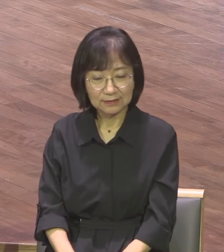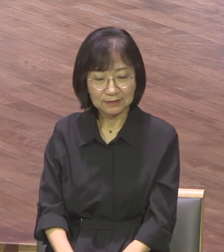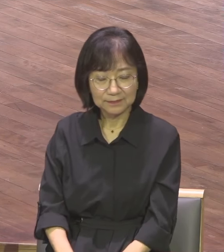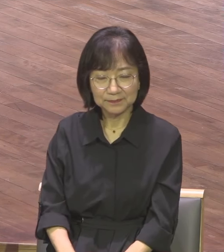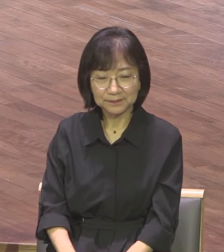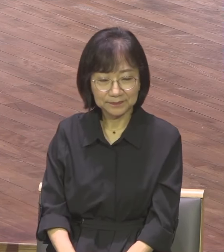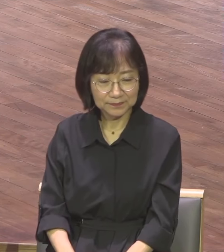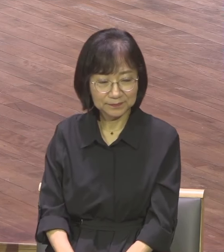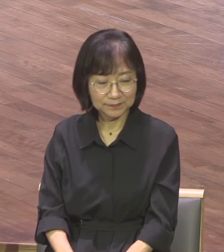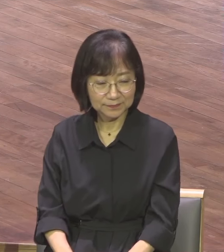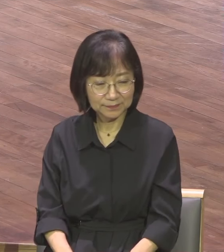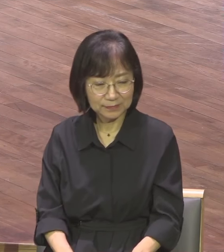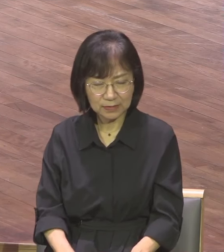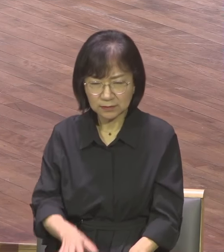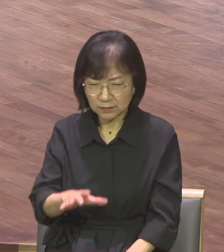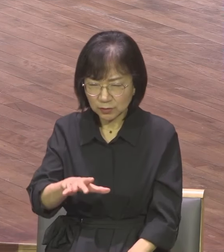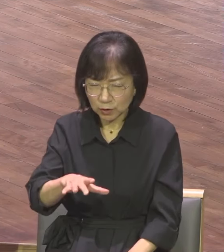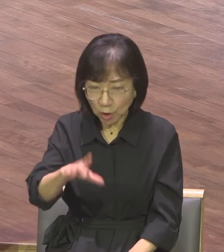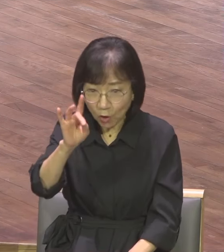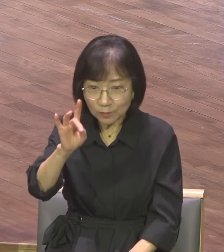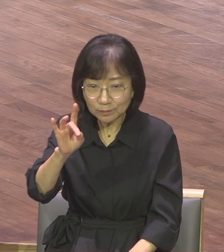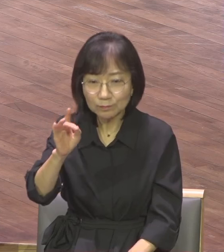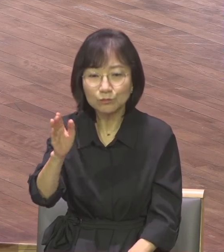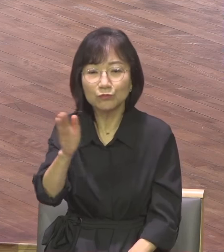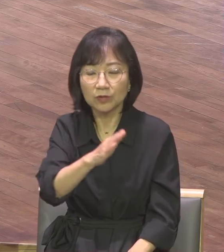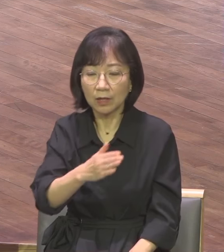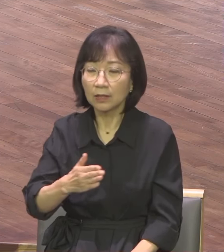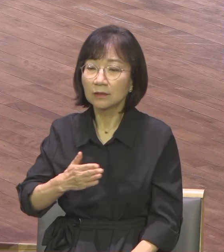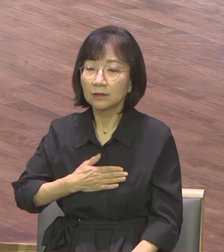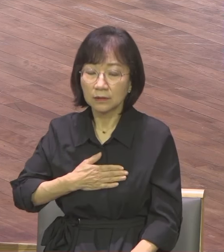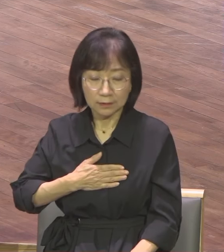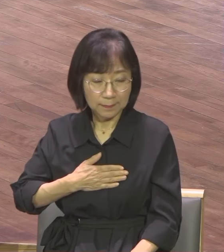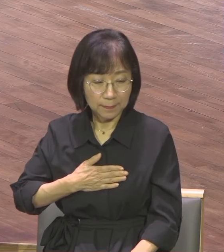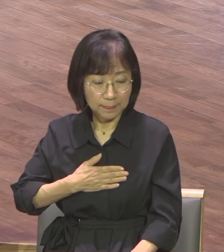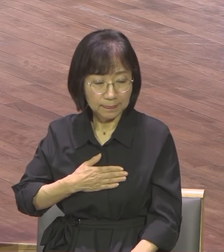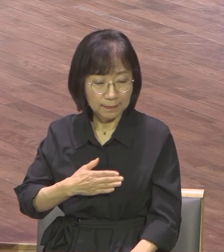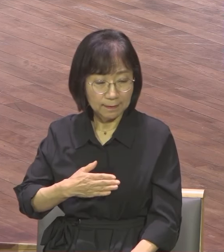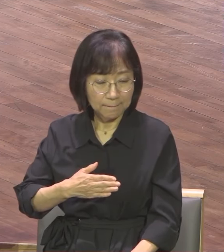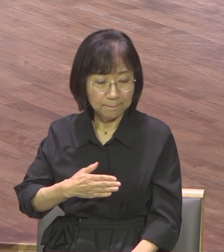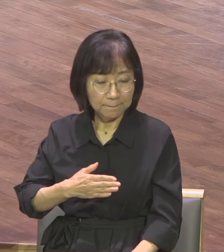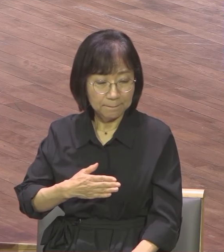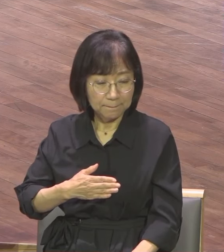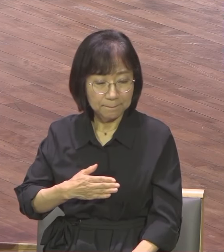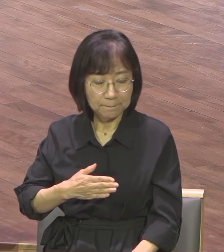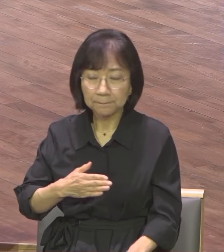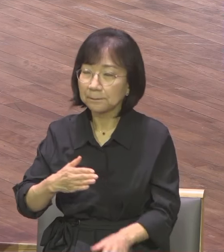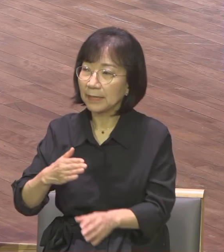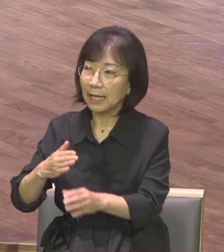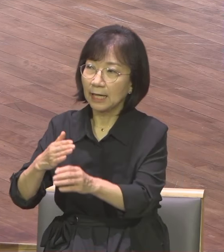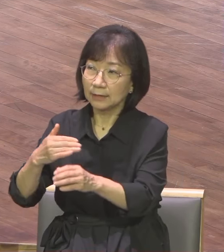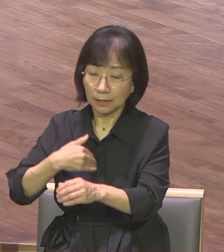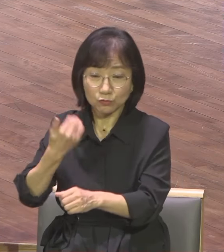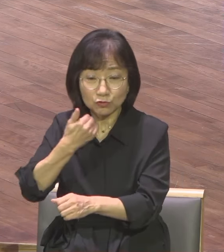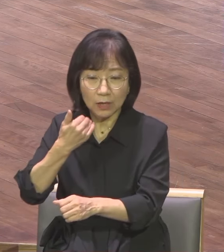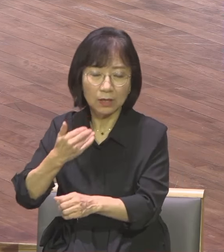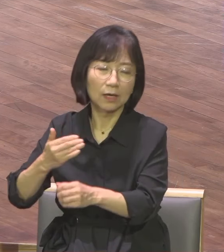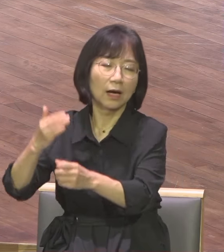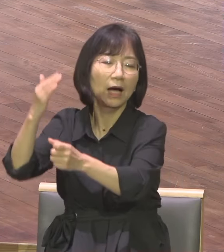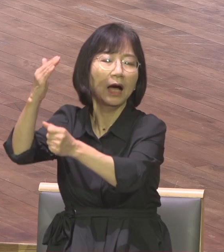시작부터 바울 자신으로 시작하지 않고 주어가 하나님으로 시작합니다 자기를